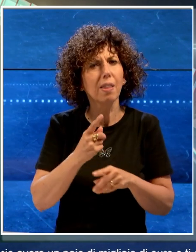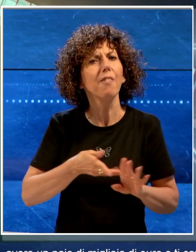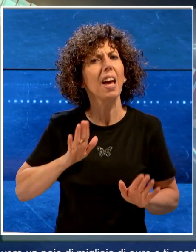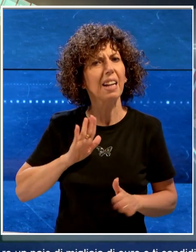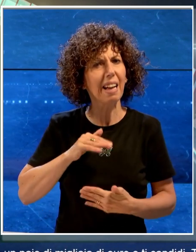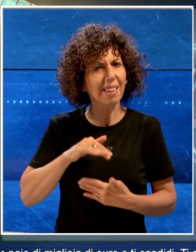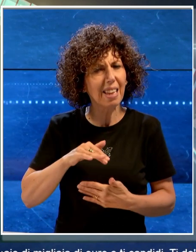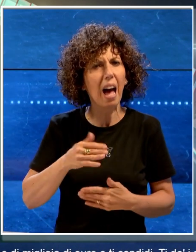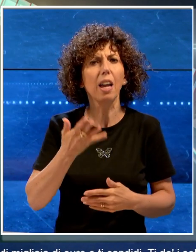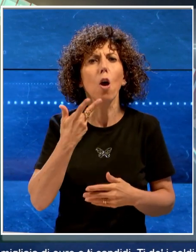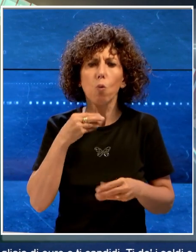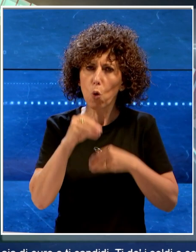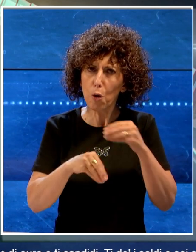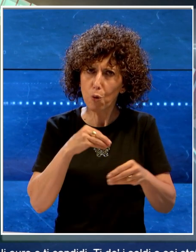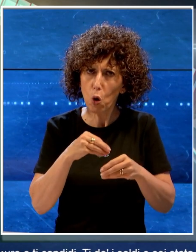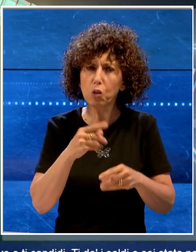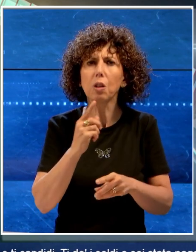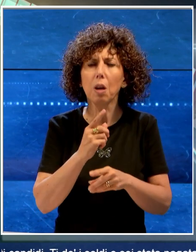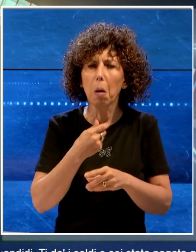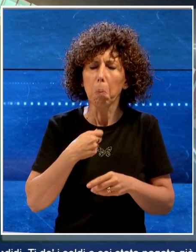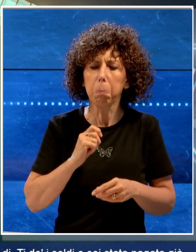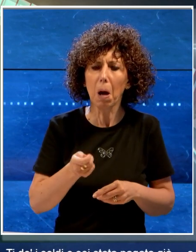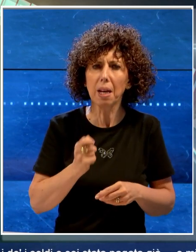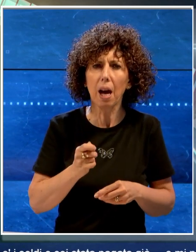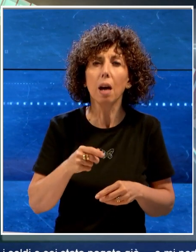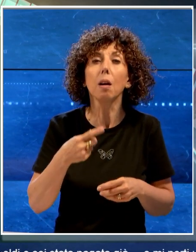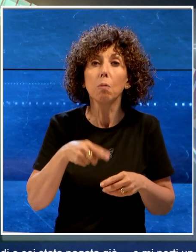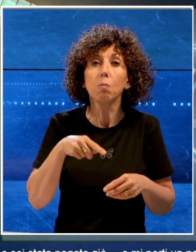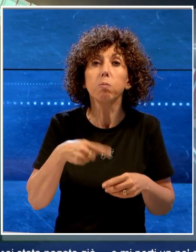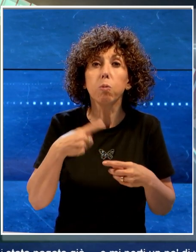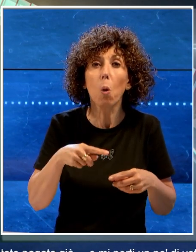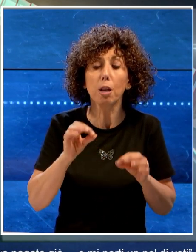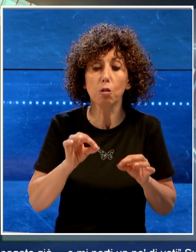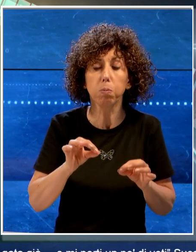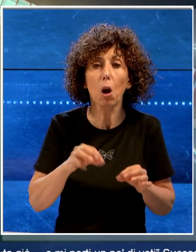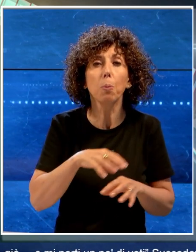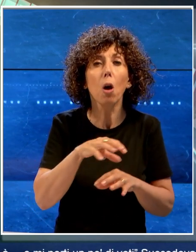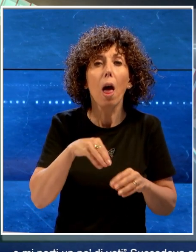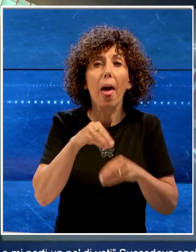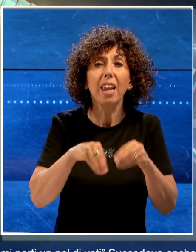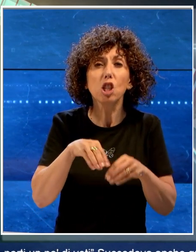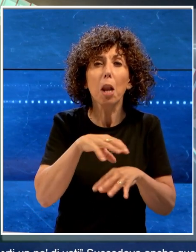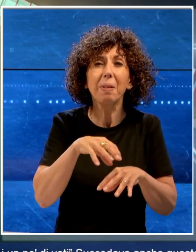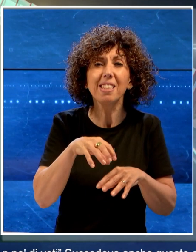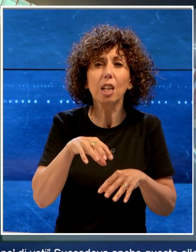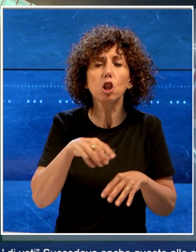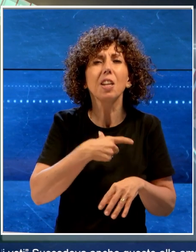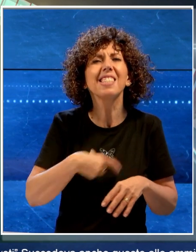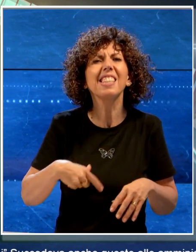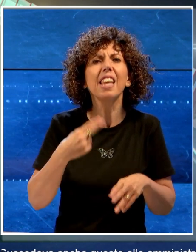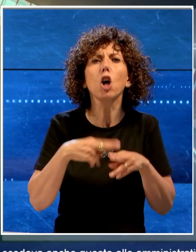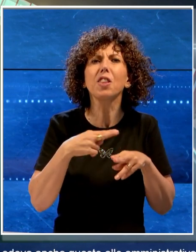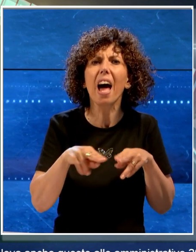voti. Succedeva anche questo alle amministrative 2022 per l'elezione del sindaco di